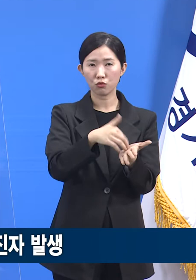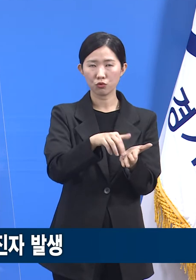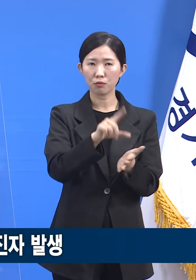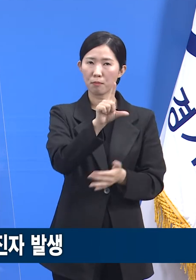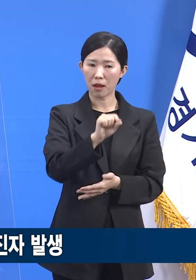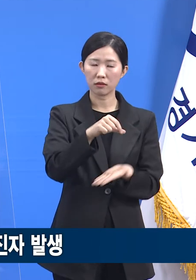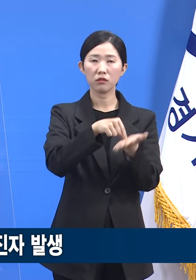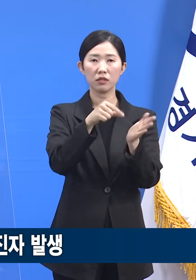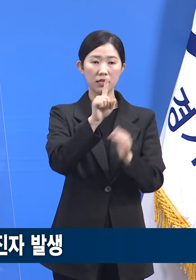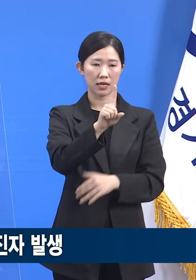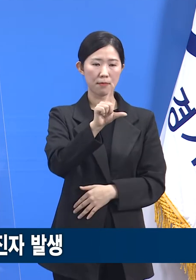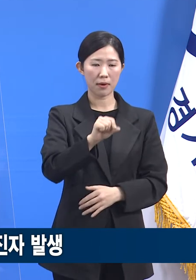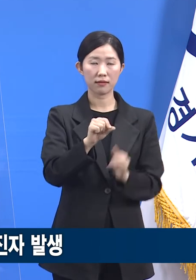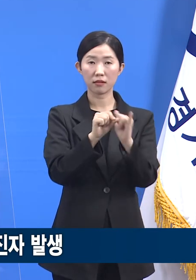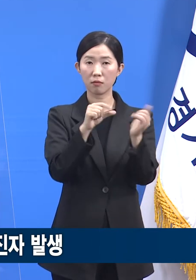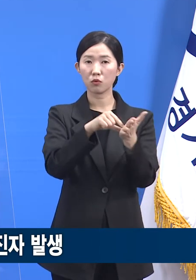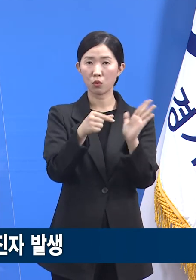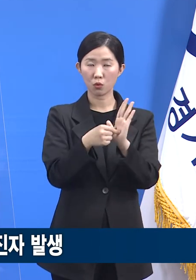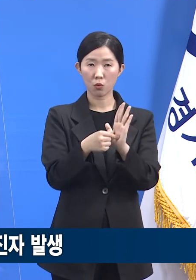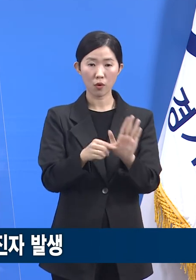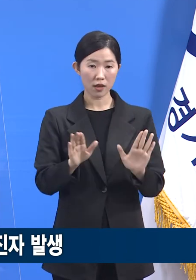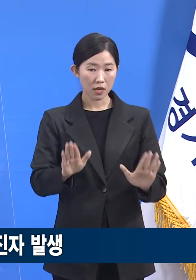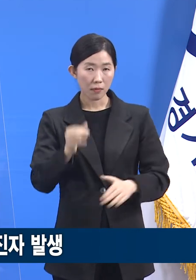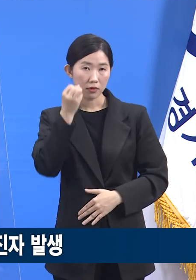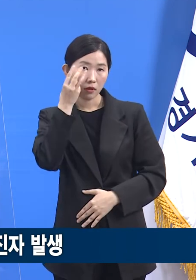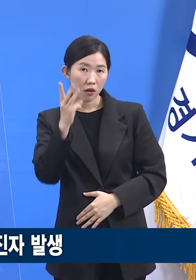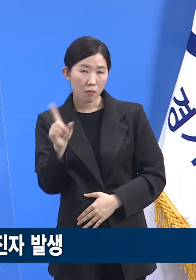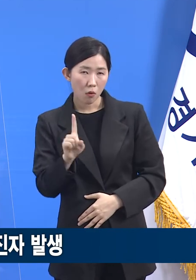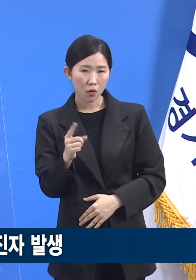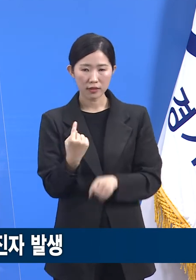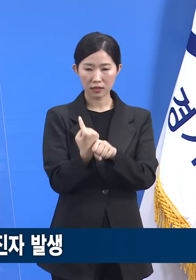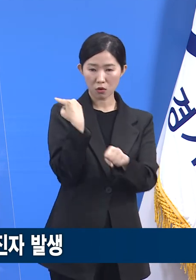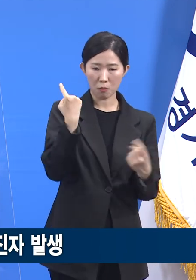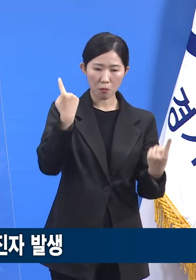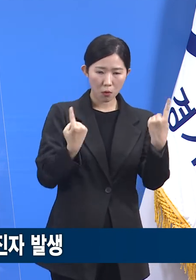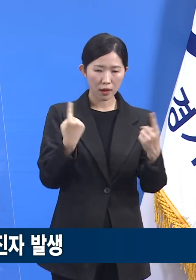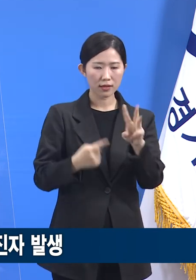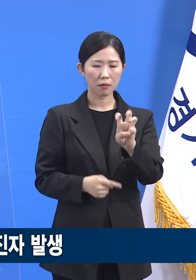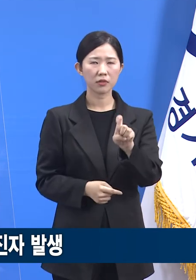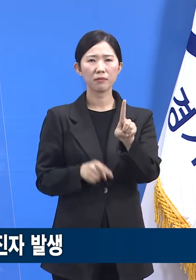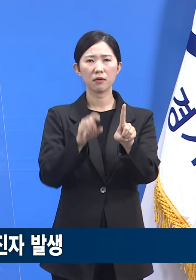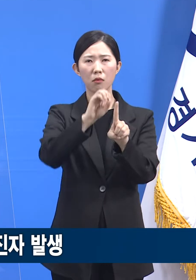전분기 대비 35.1% 증가한 양상입니다.